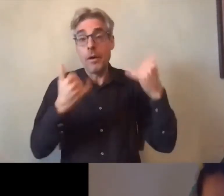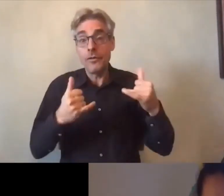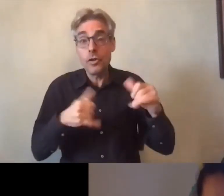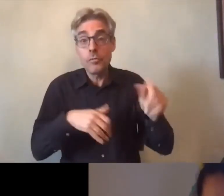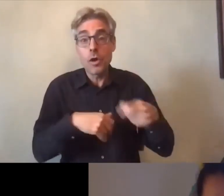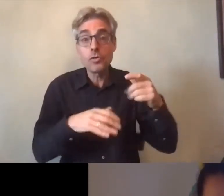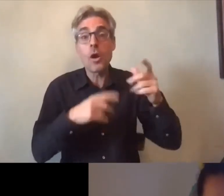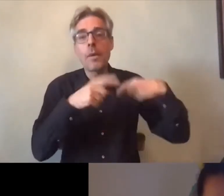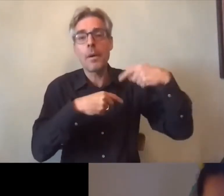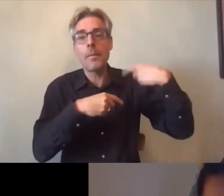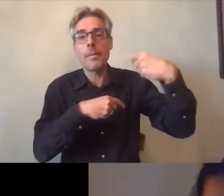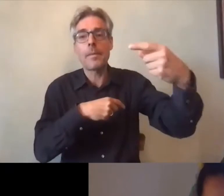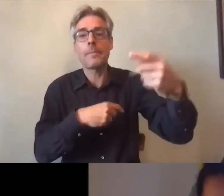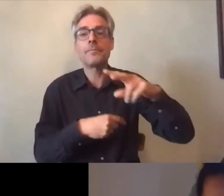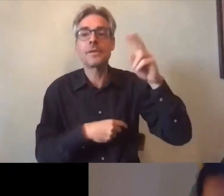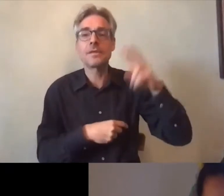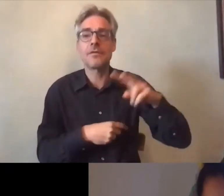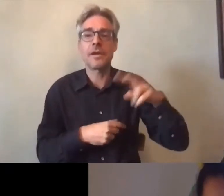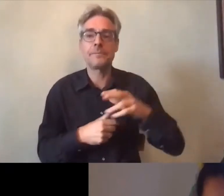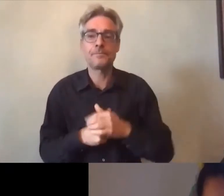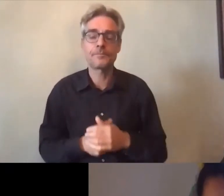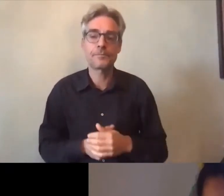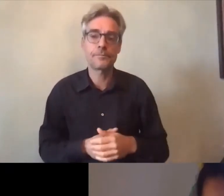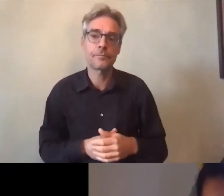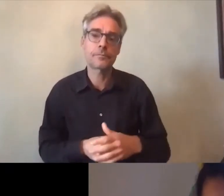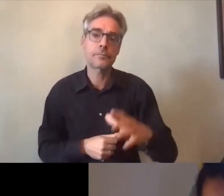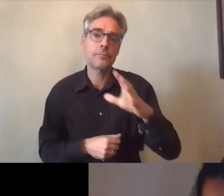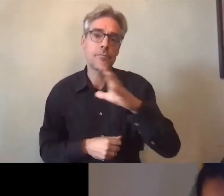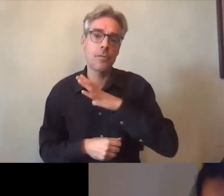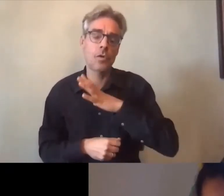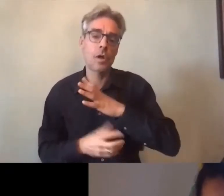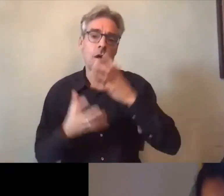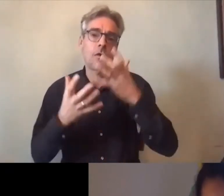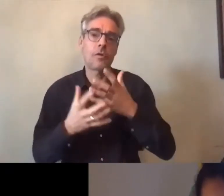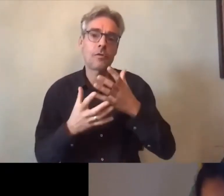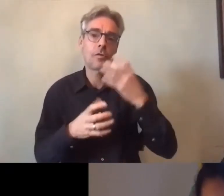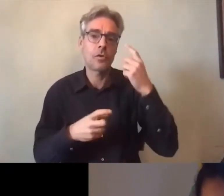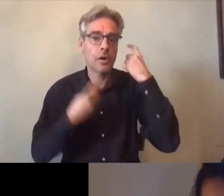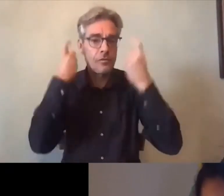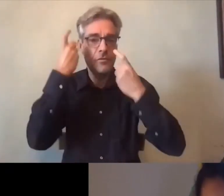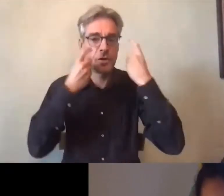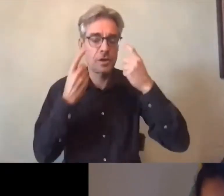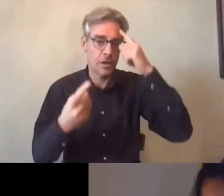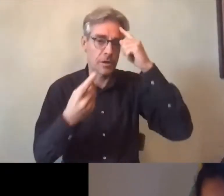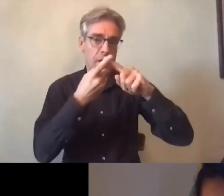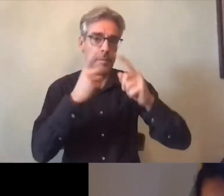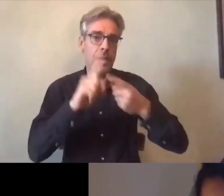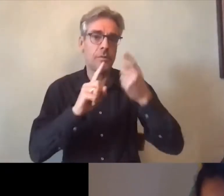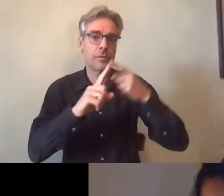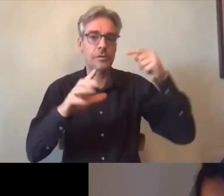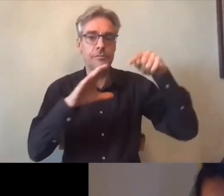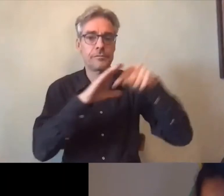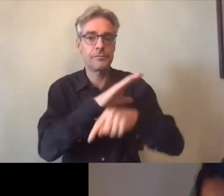et c'est vrai qu'on a vraiment à creuser des sujets importants je vous propose